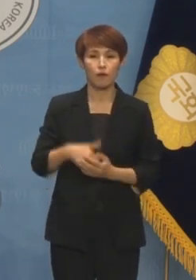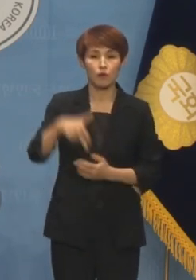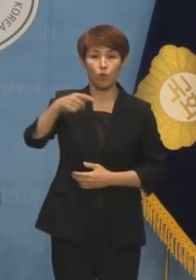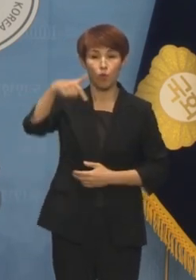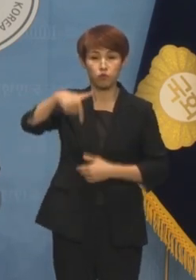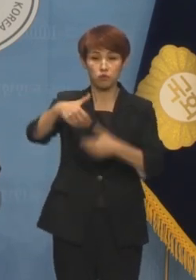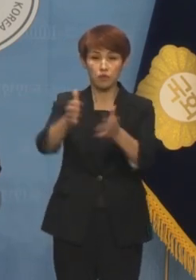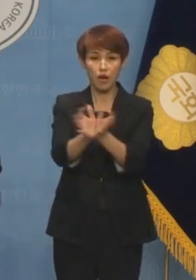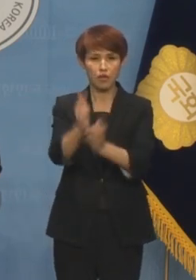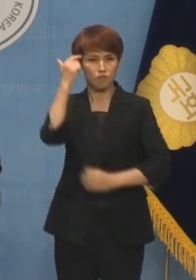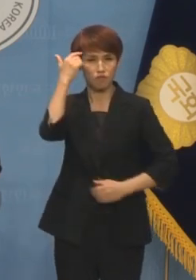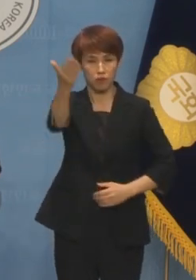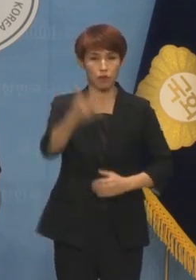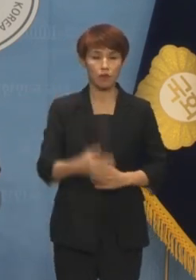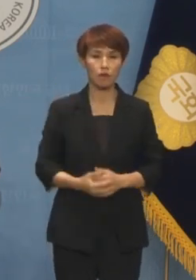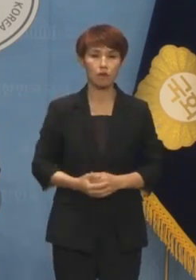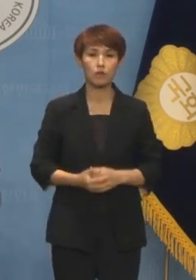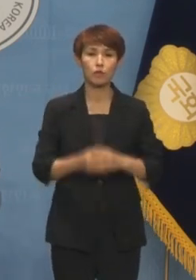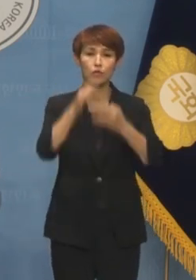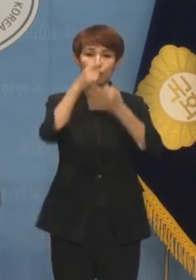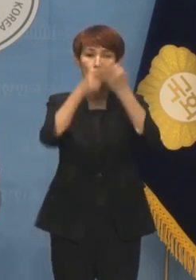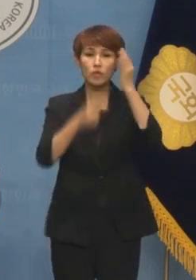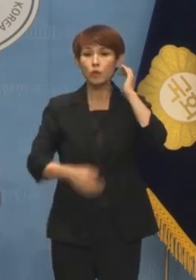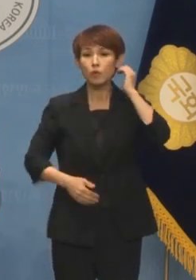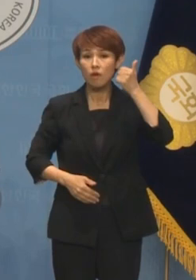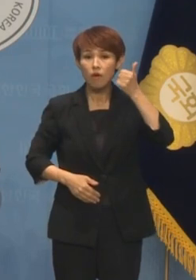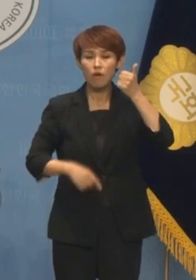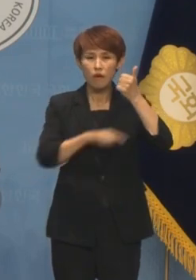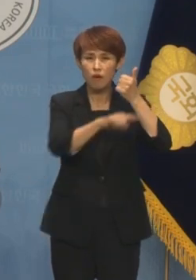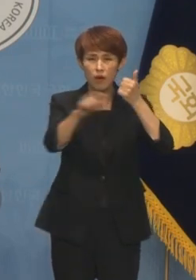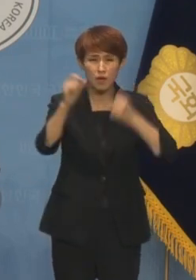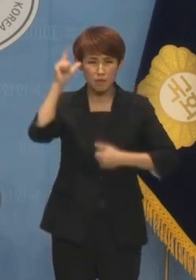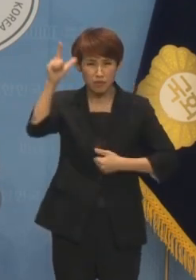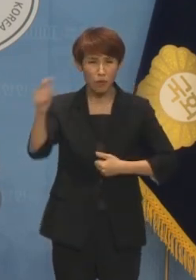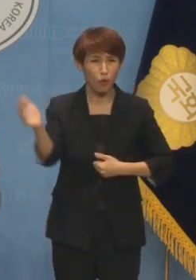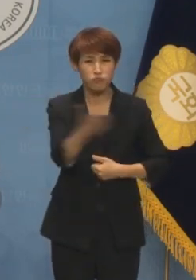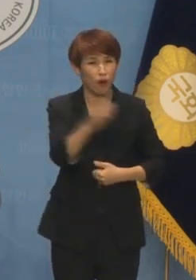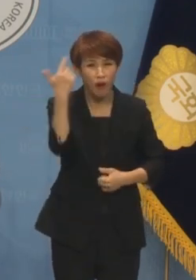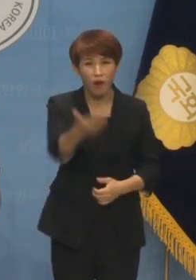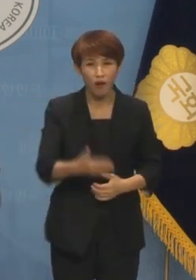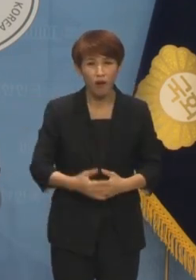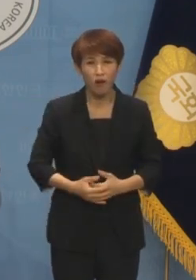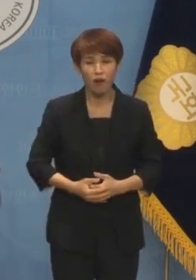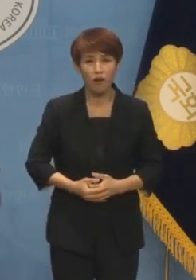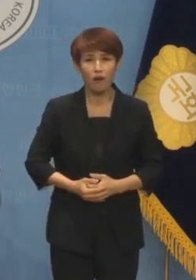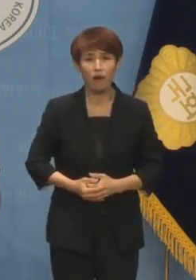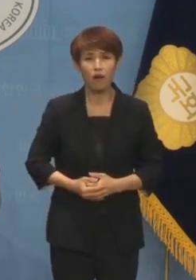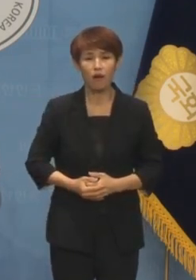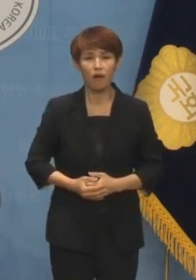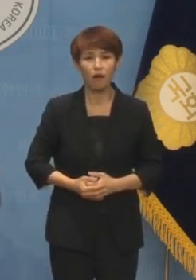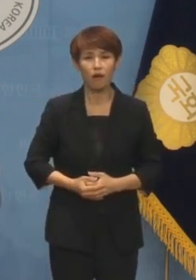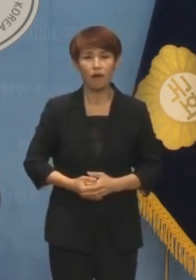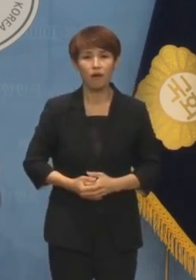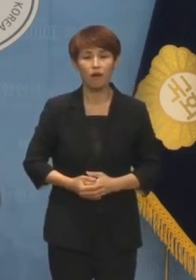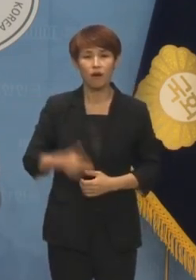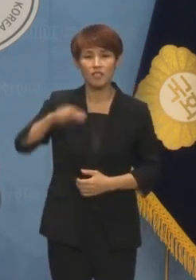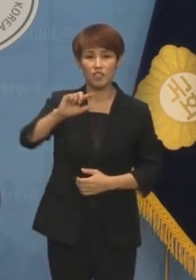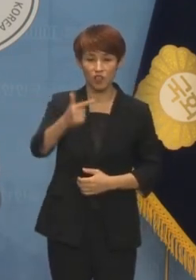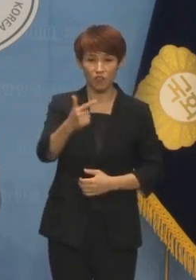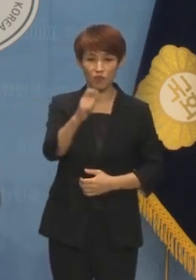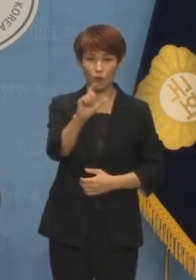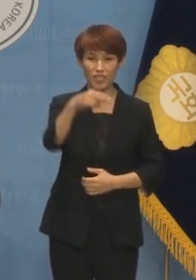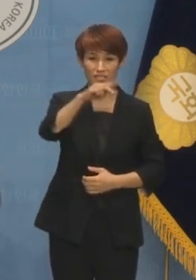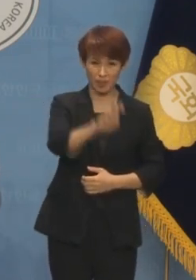묻습니다 윤석열 대통령 주변에 인재는 없는 겁니까? 아니면 전광삼